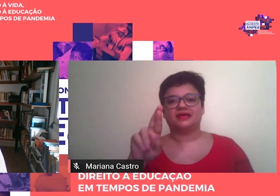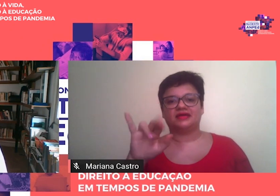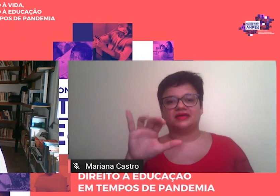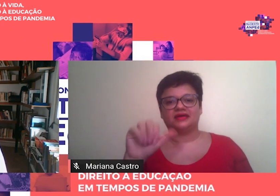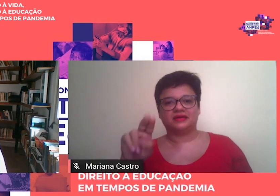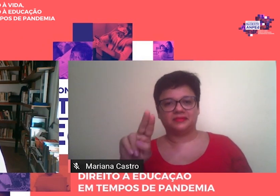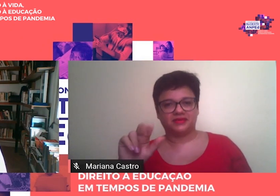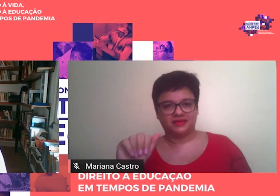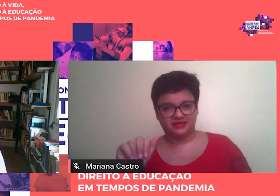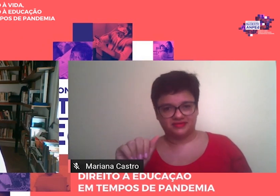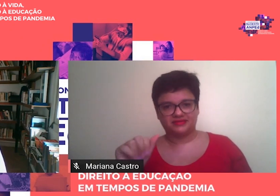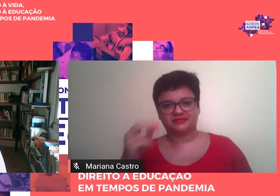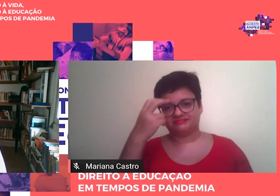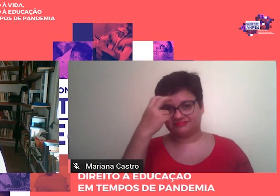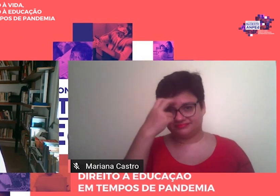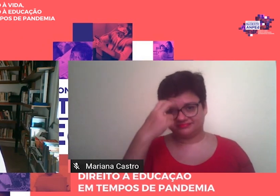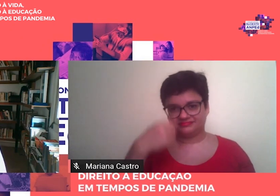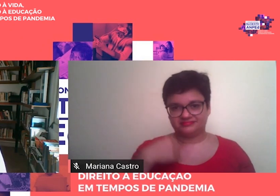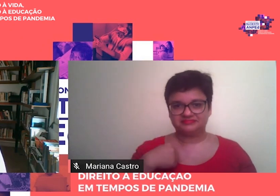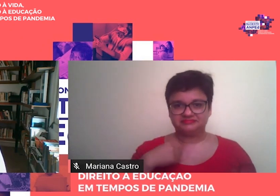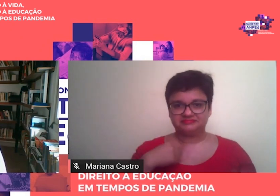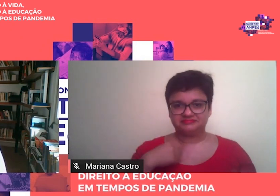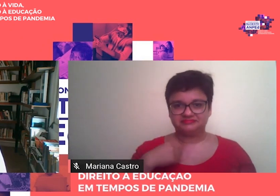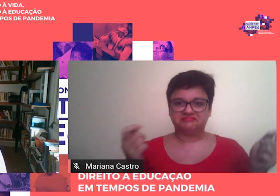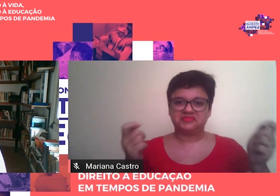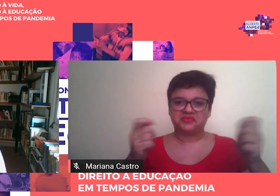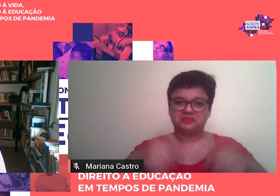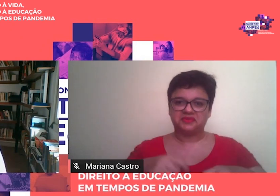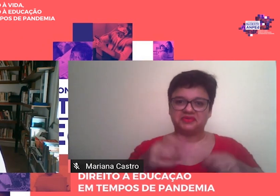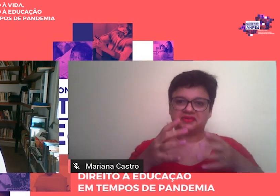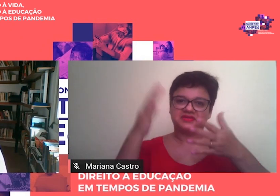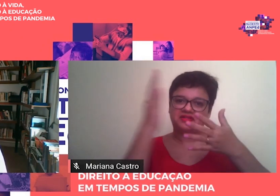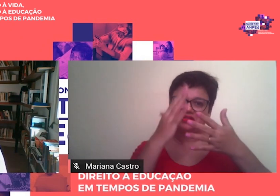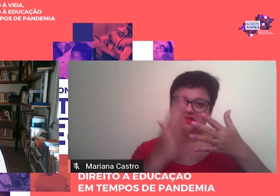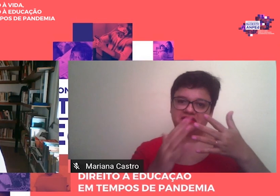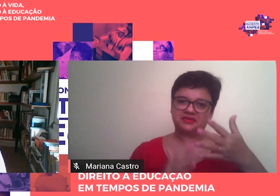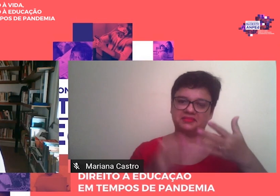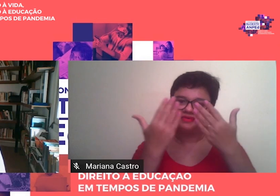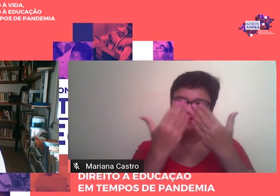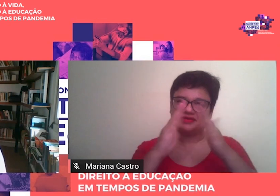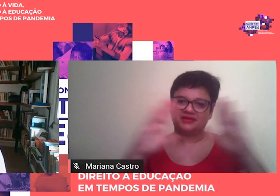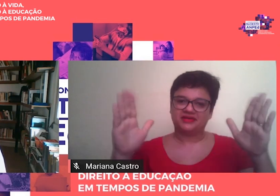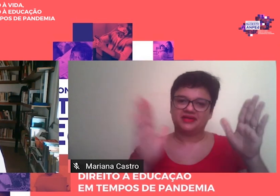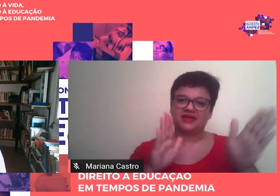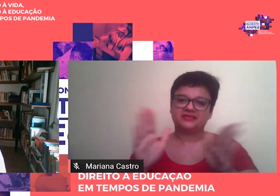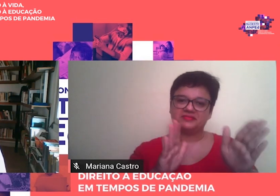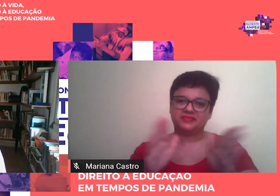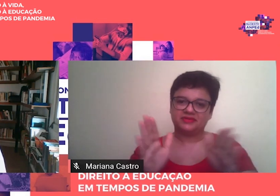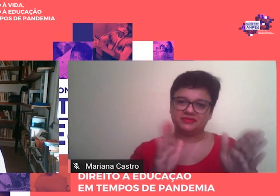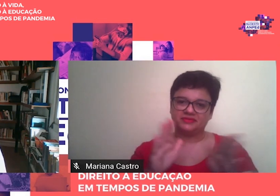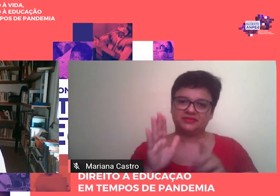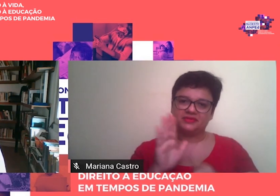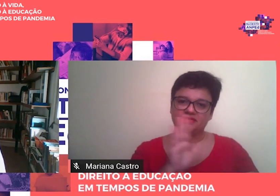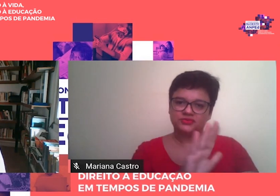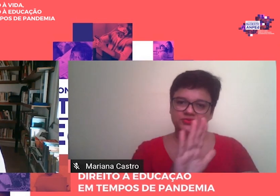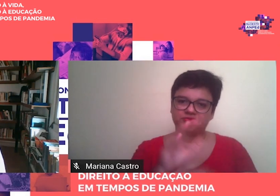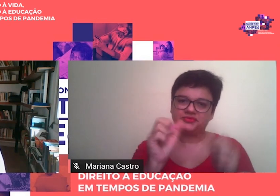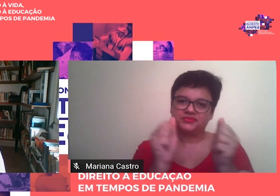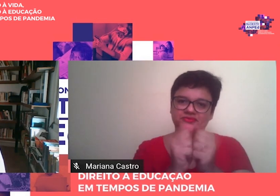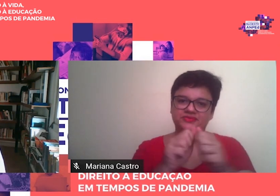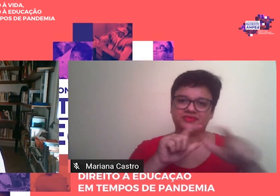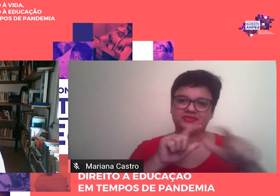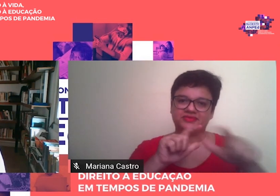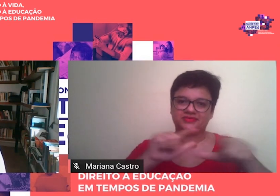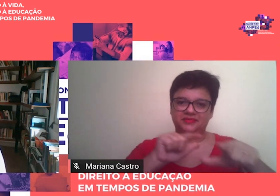Castro, cuja competência em Libras permite ampliar a acessibilidade no acompanhamento dos trabalhos deste